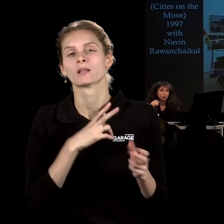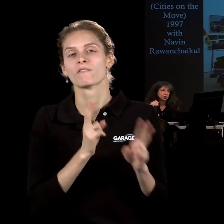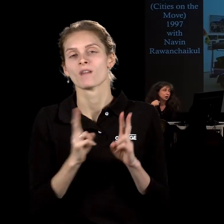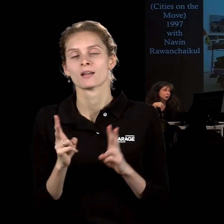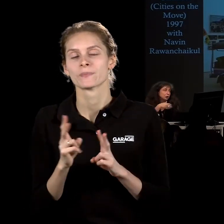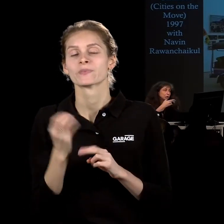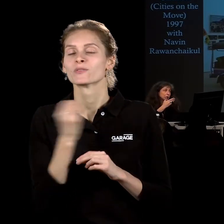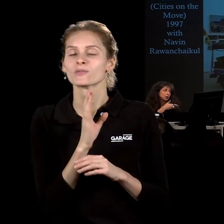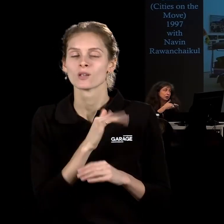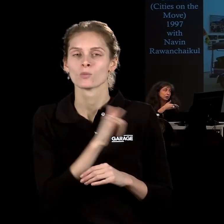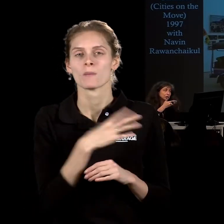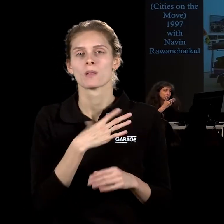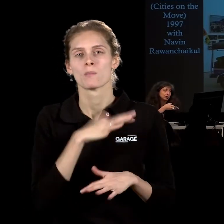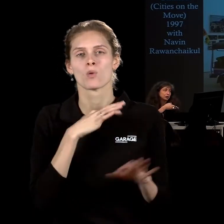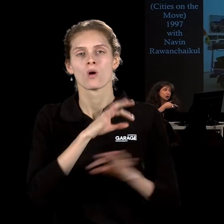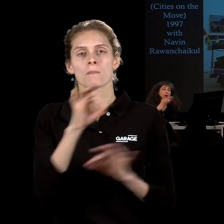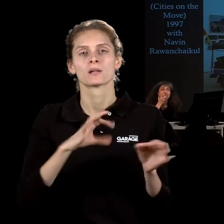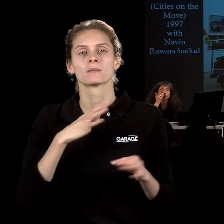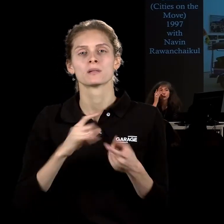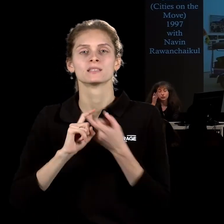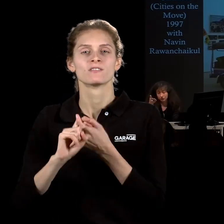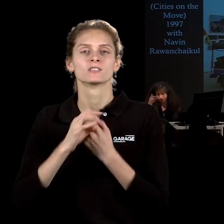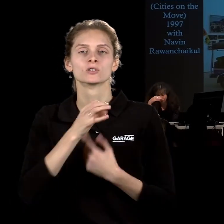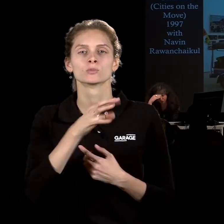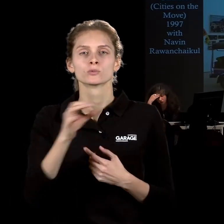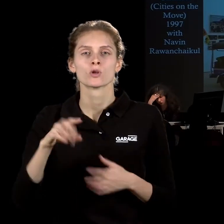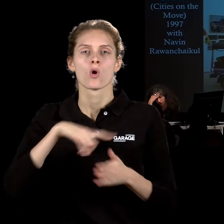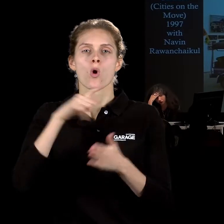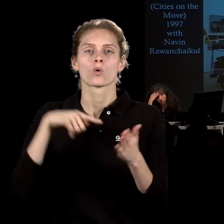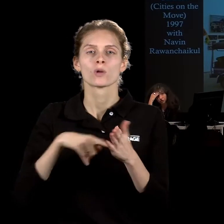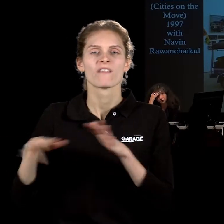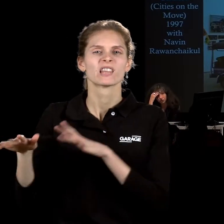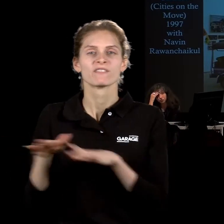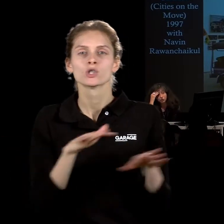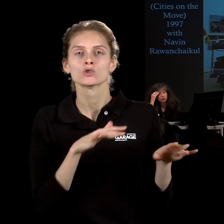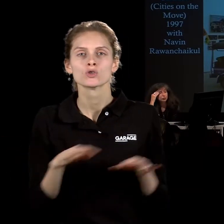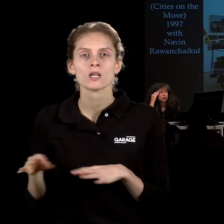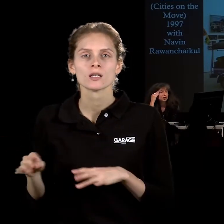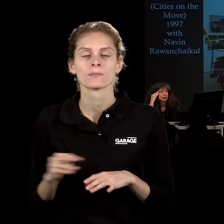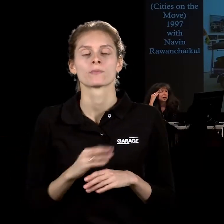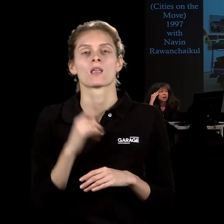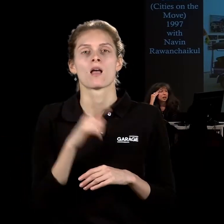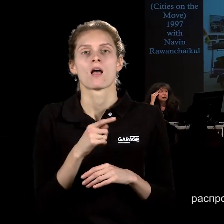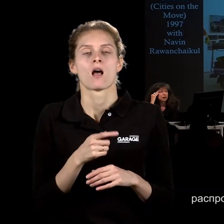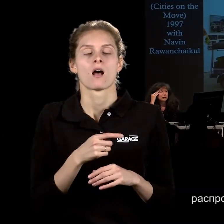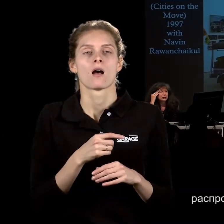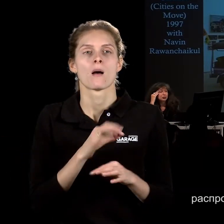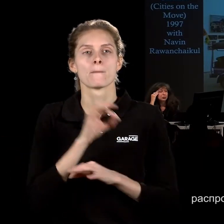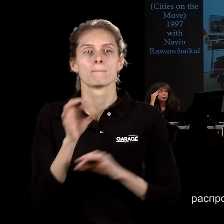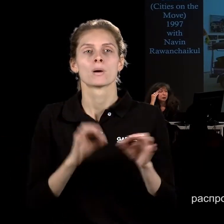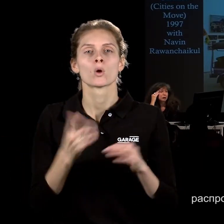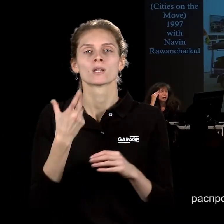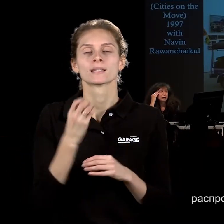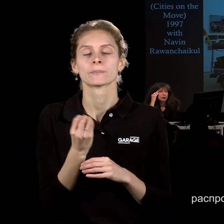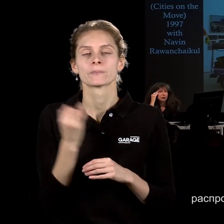связанные с путешествием. такой проект «Города в движении», это проект, кураторский проект Хансу Ольриха Обреста, где